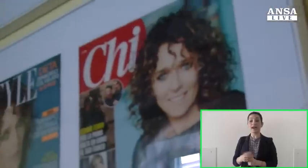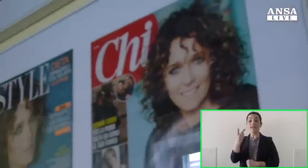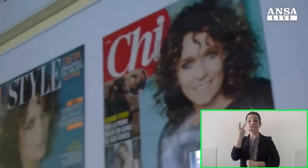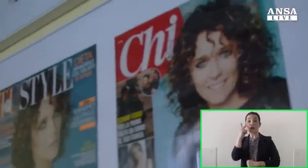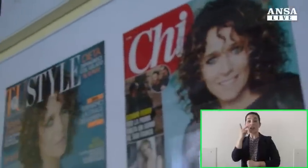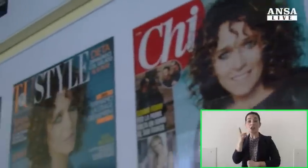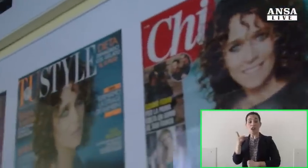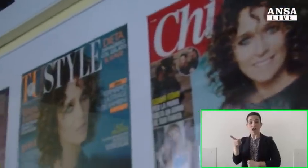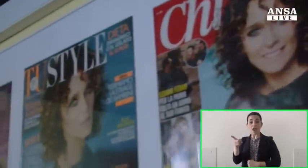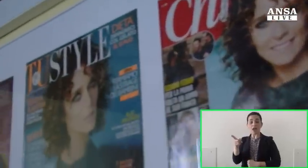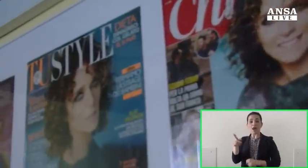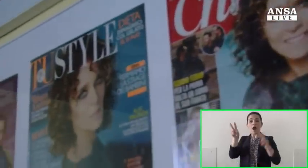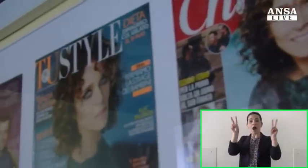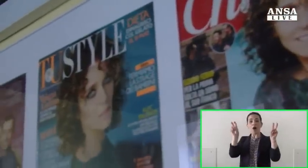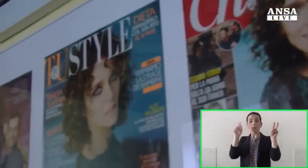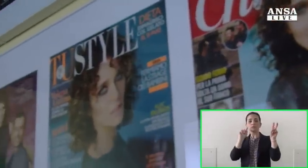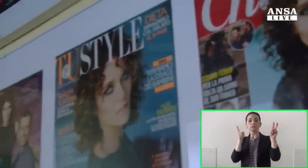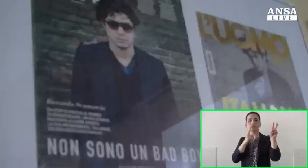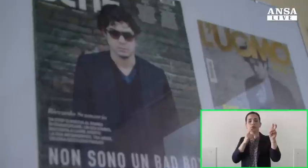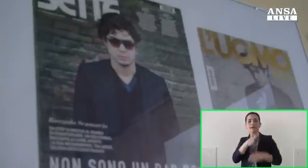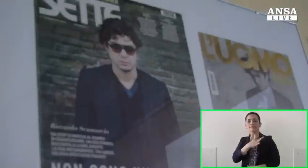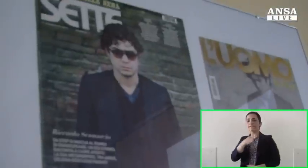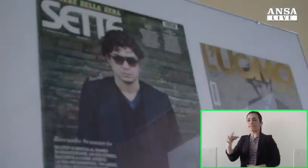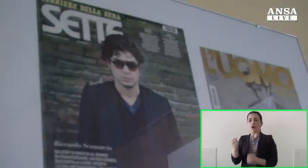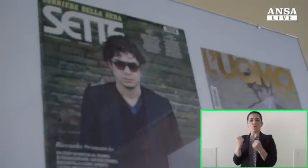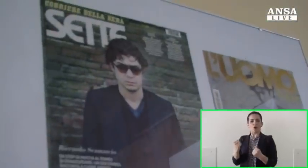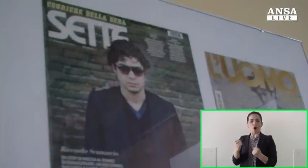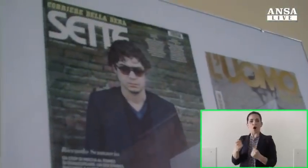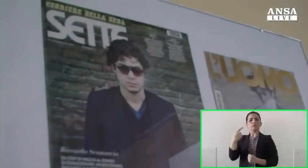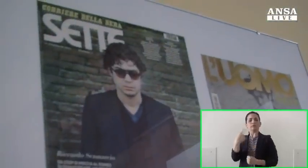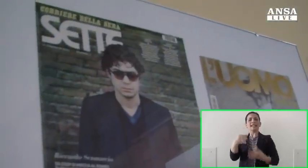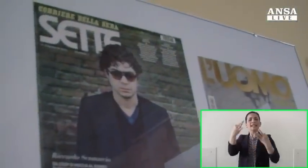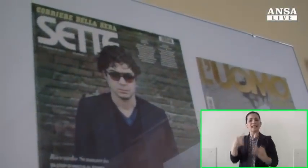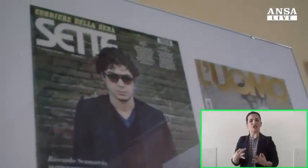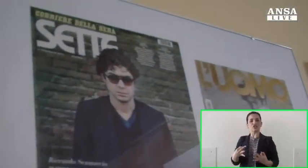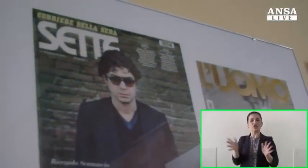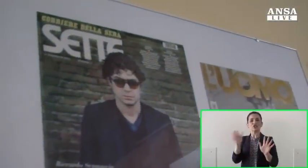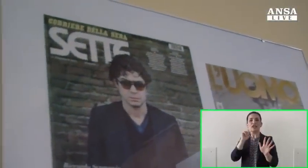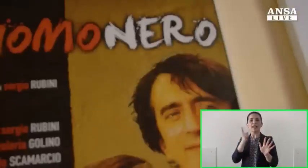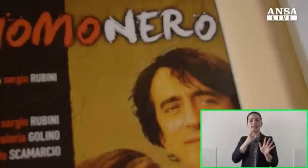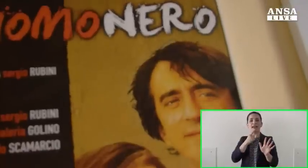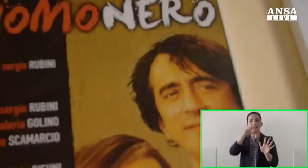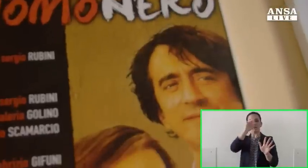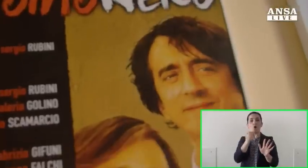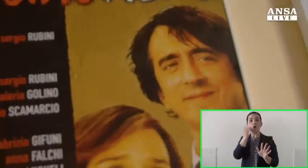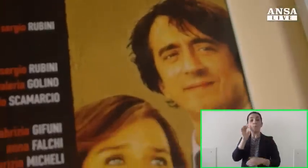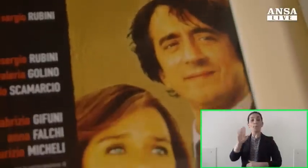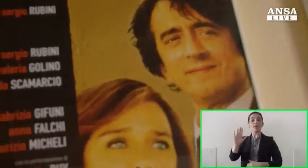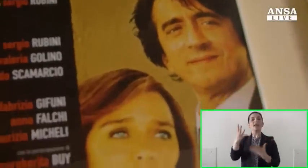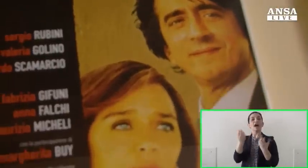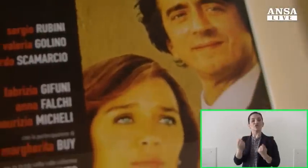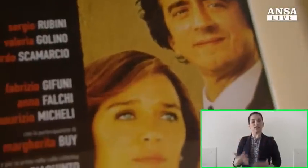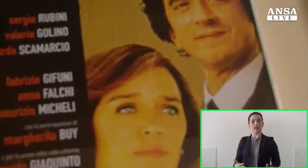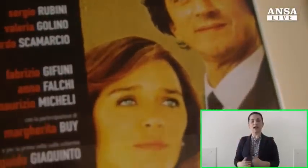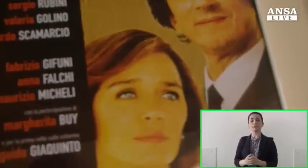Valeria Golino si è talmente innamorata di questi temi che ha deciso di fare da madrina al Cinedef ed